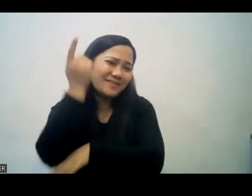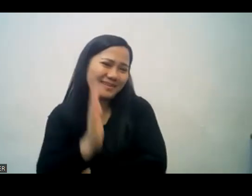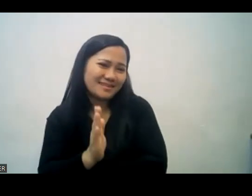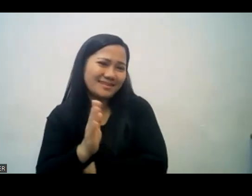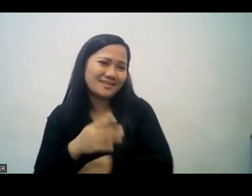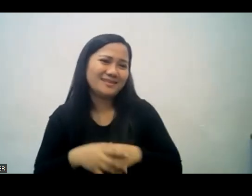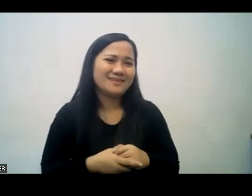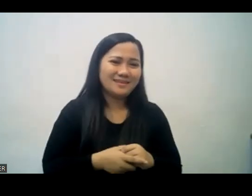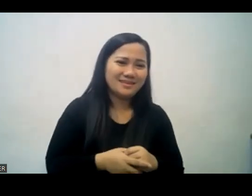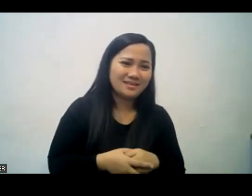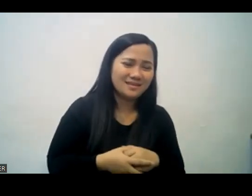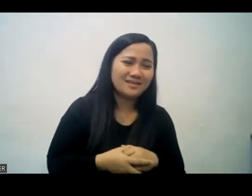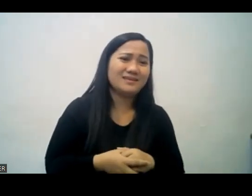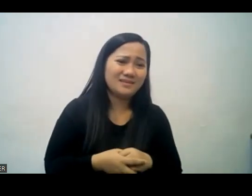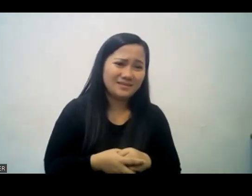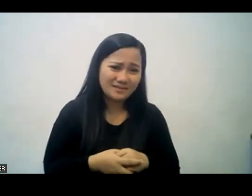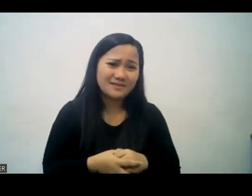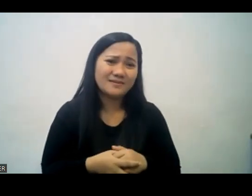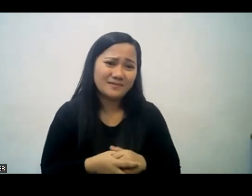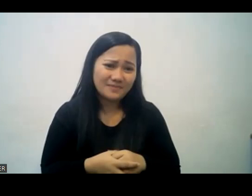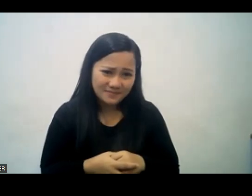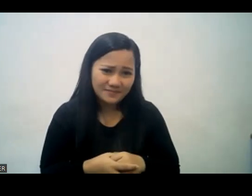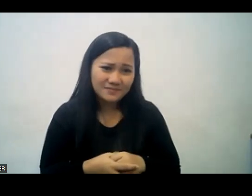day we brought on the tally item that come to close